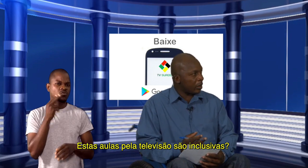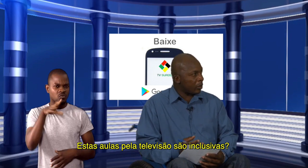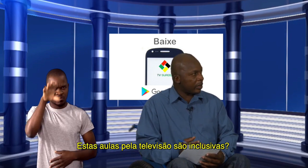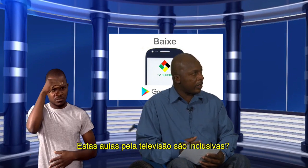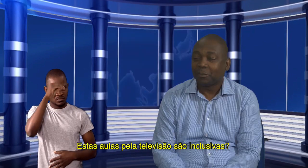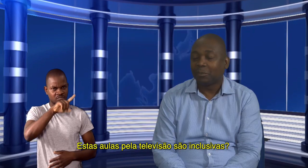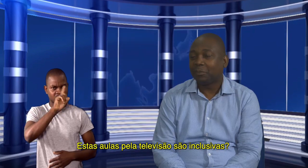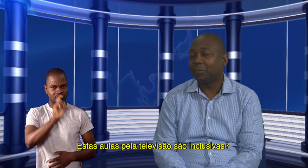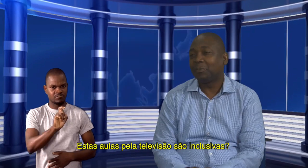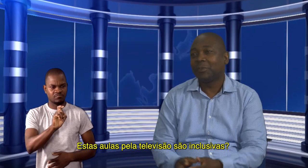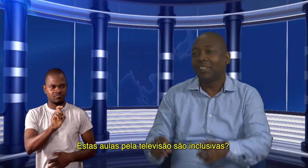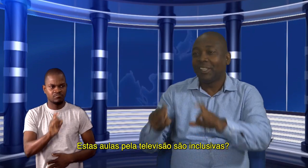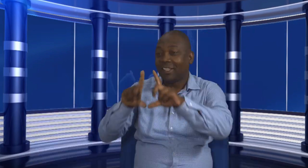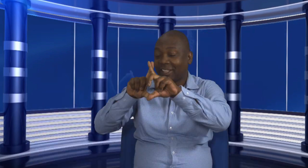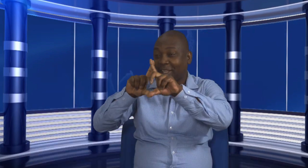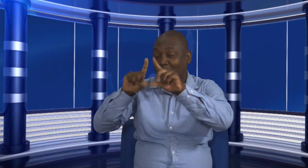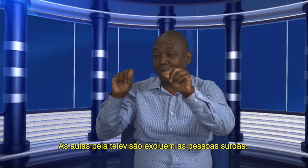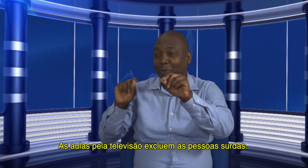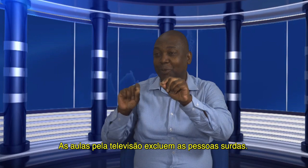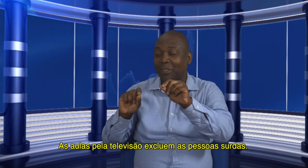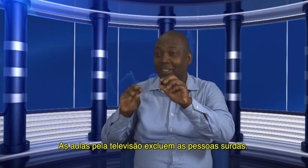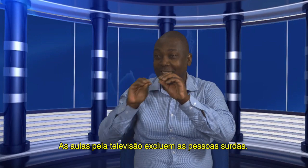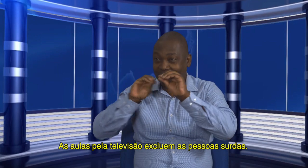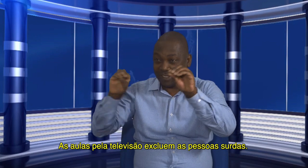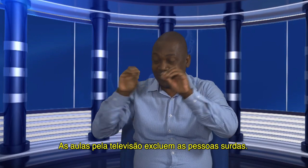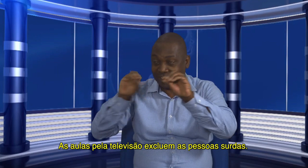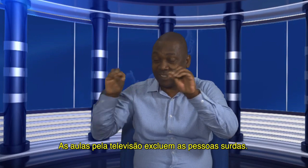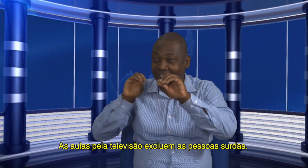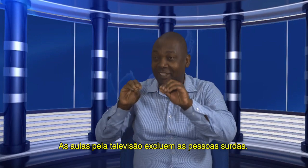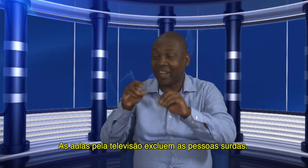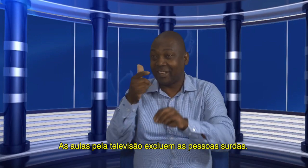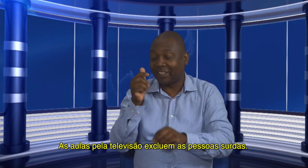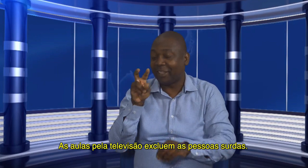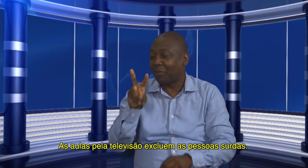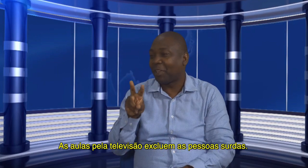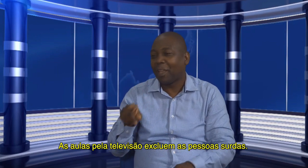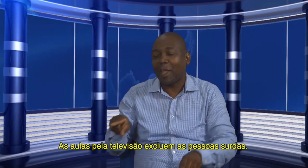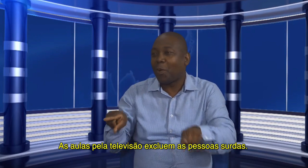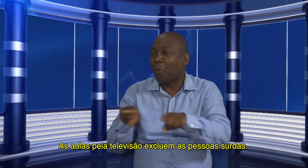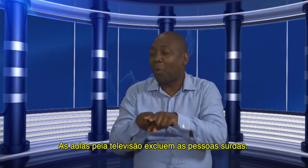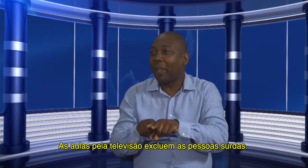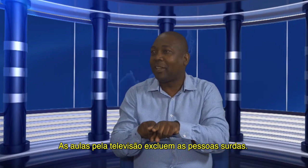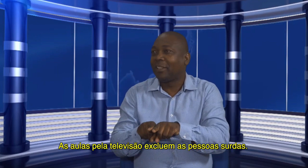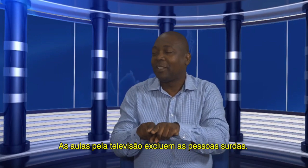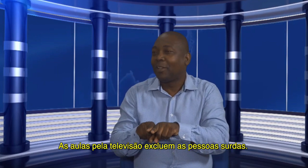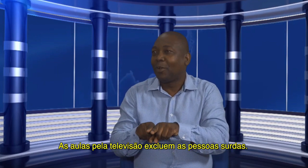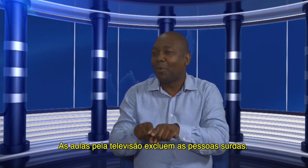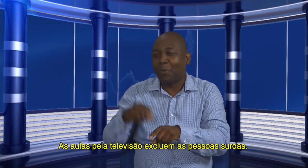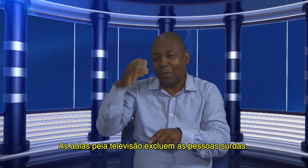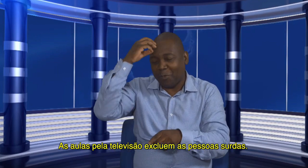inclusivas? Bem, o assunto da educação via televisão,